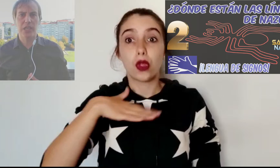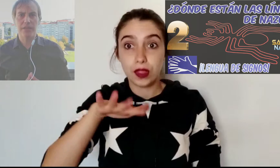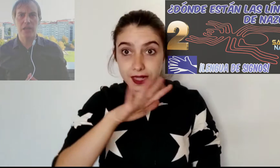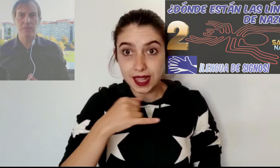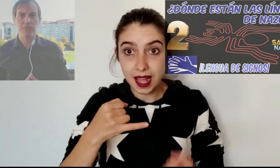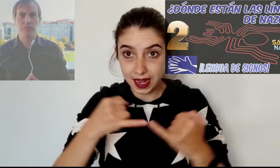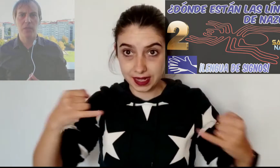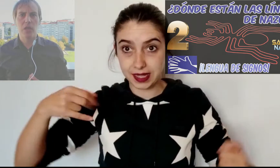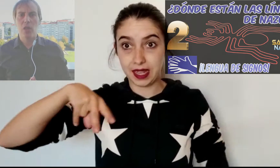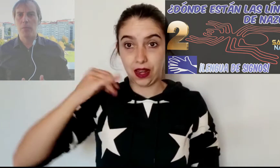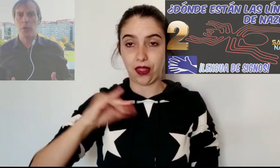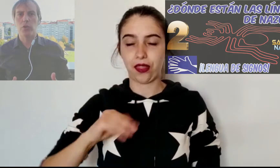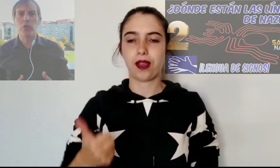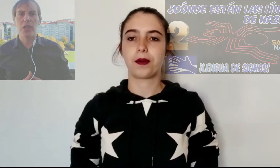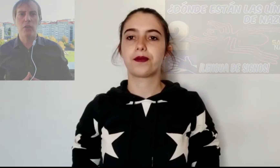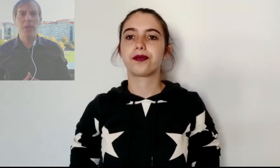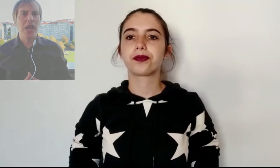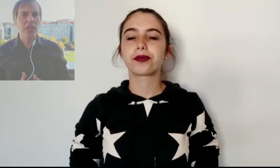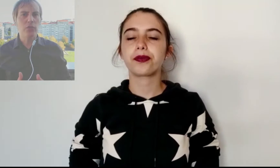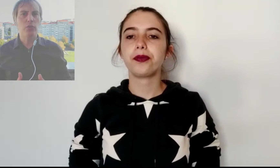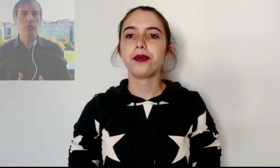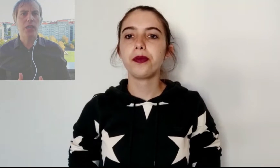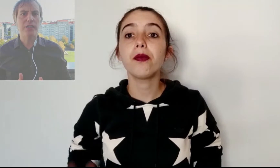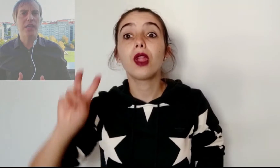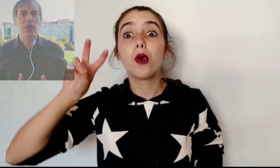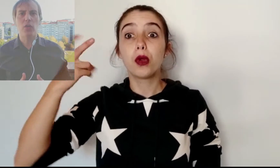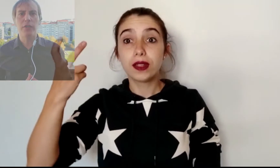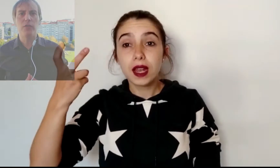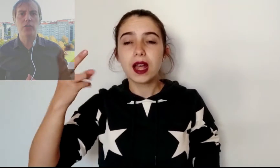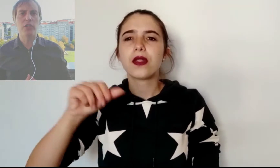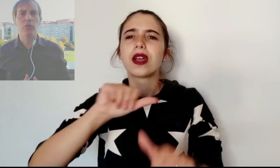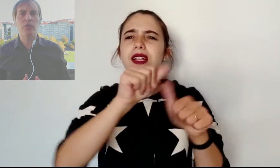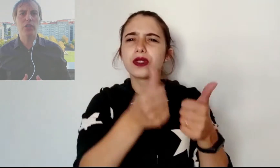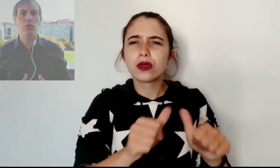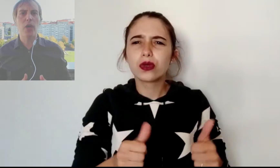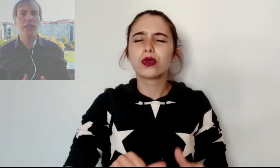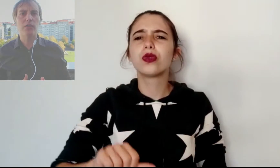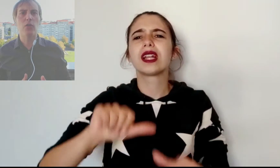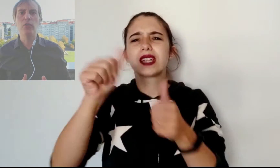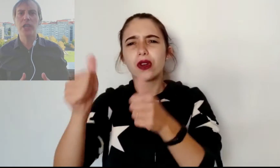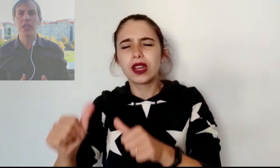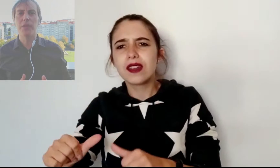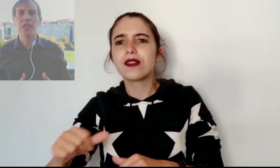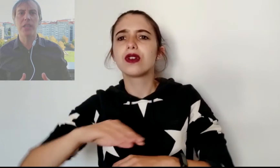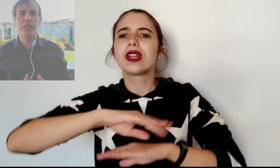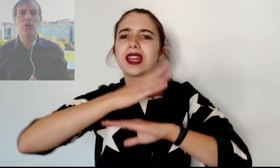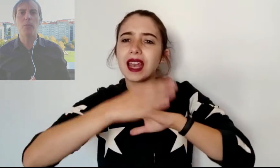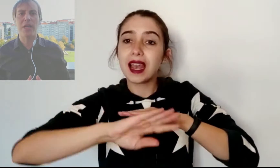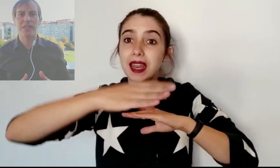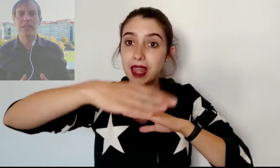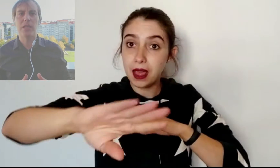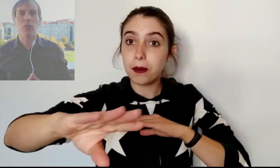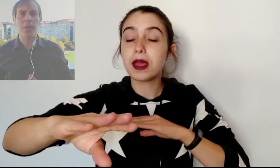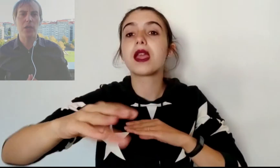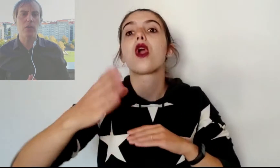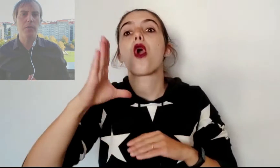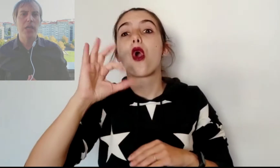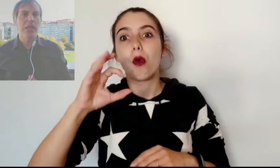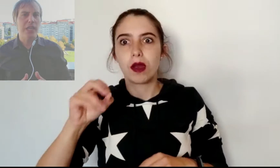Nazca. Por otro lado, hay estructuras y geoglifos situados en lugares con un relieve del terreno bastante complejo y